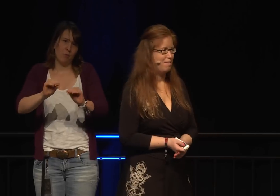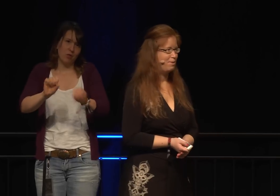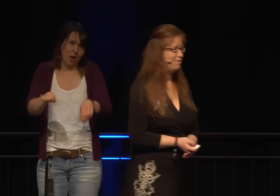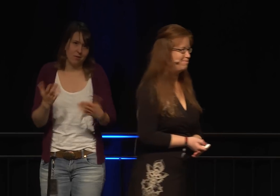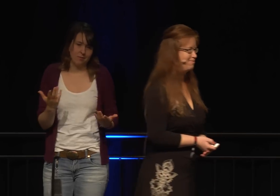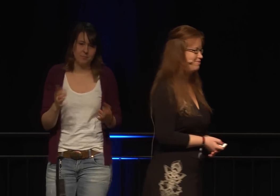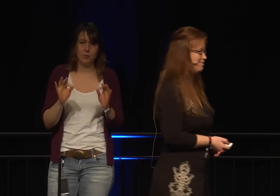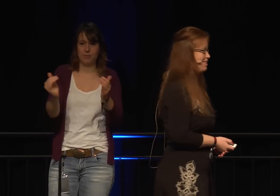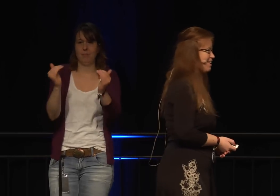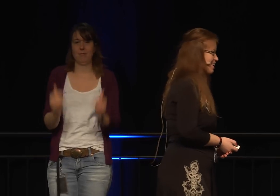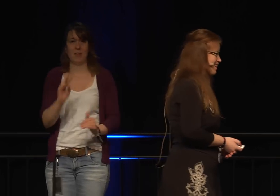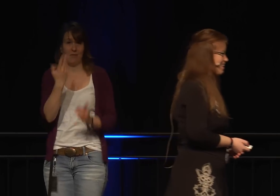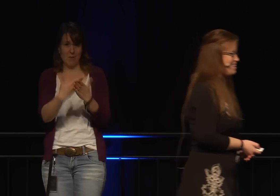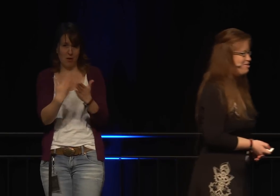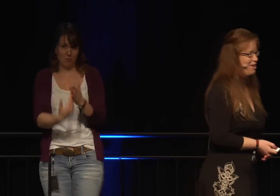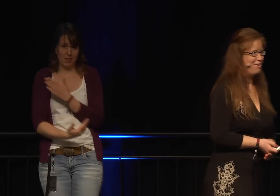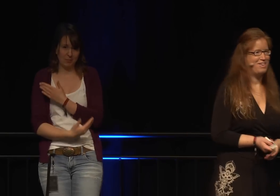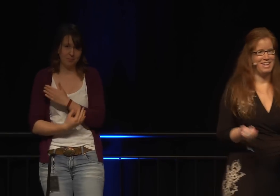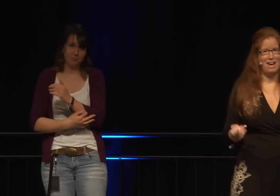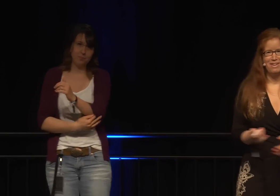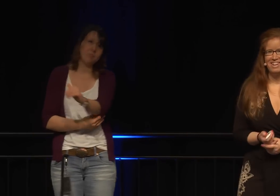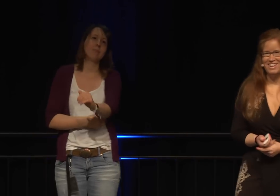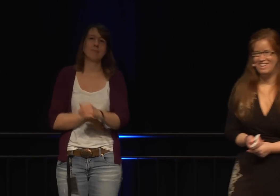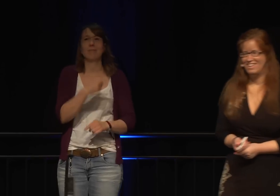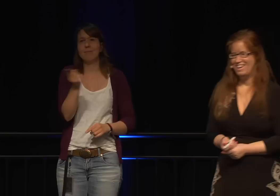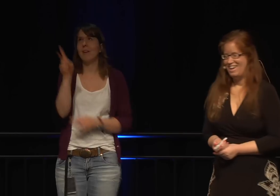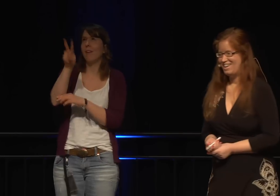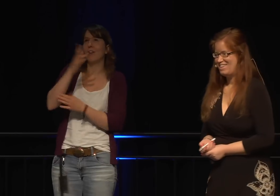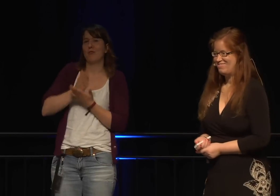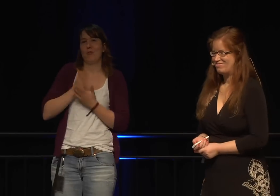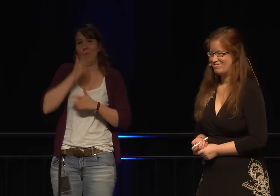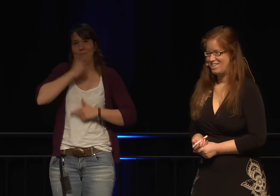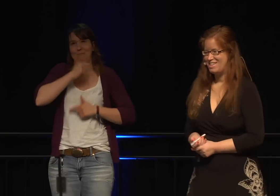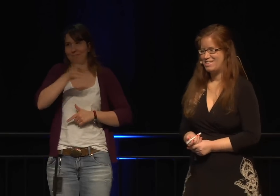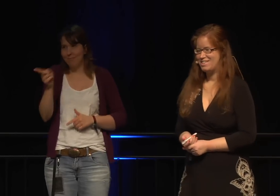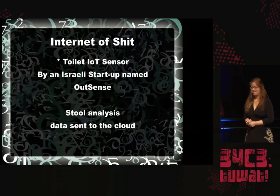Beispiel, ihr lacht schon,